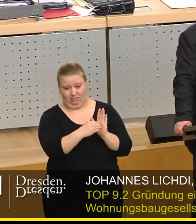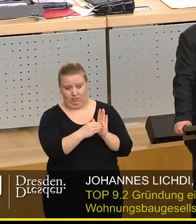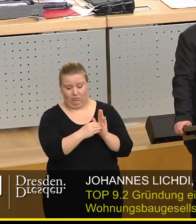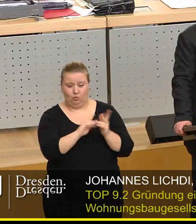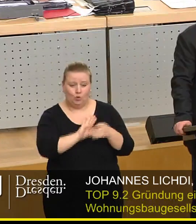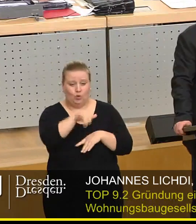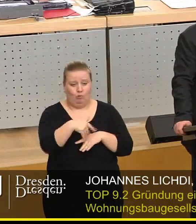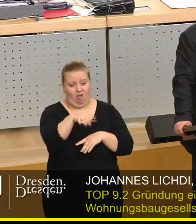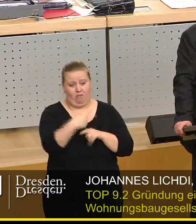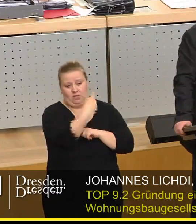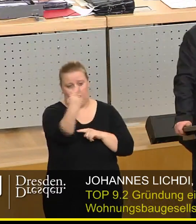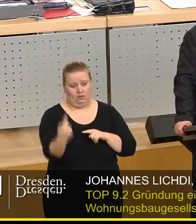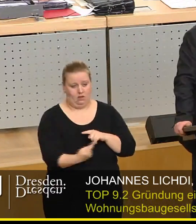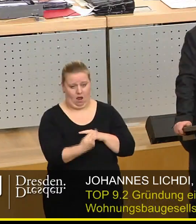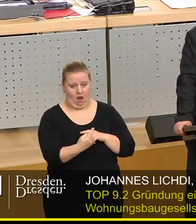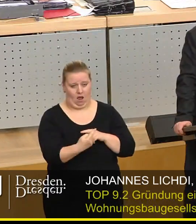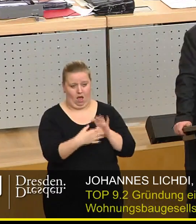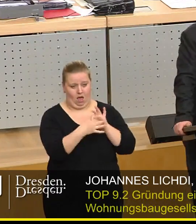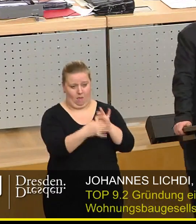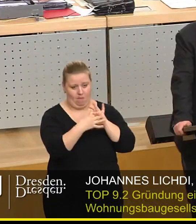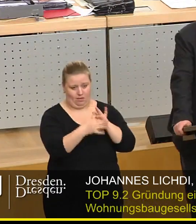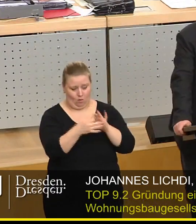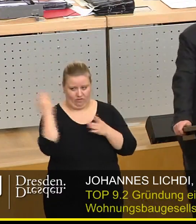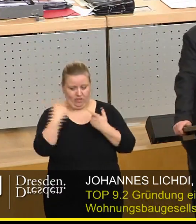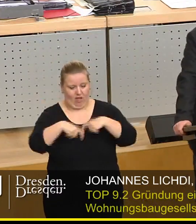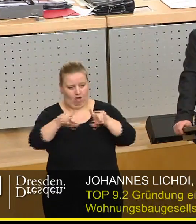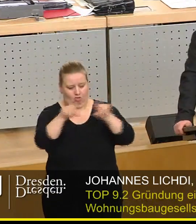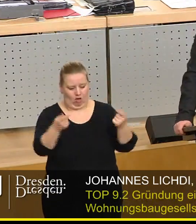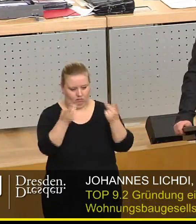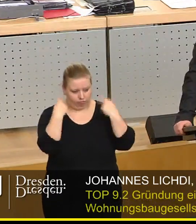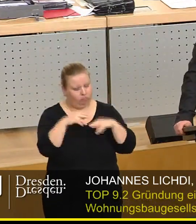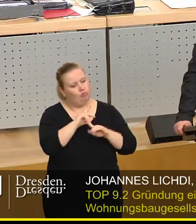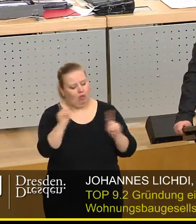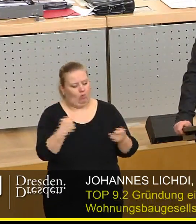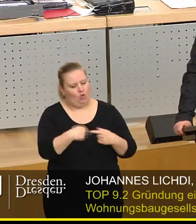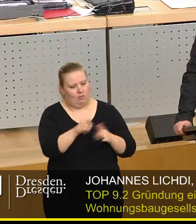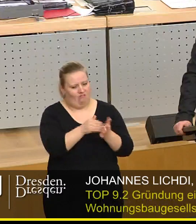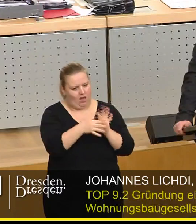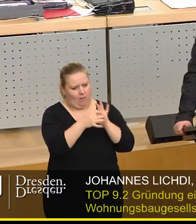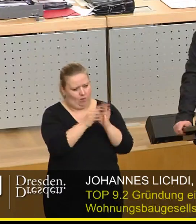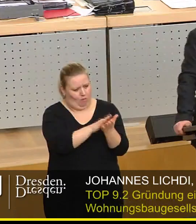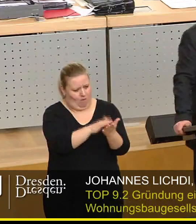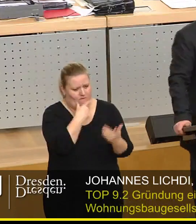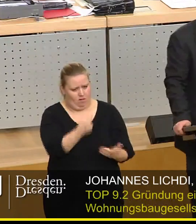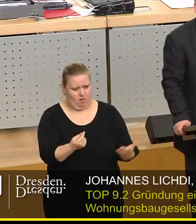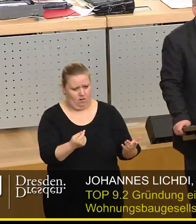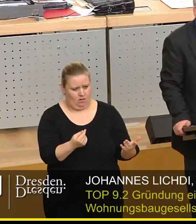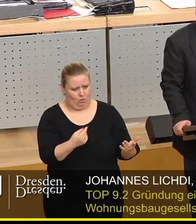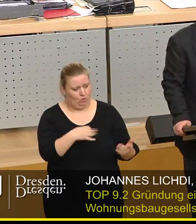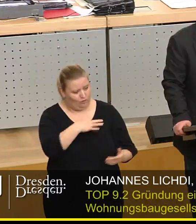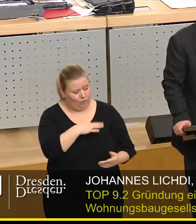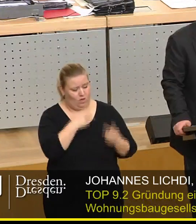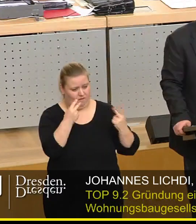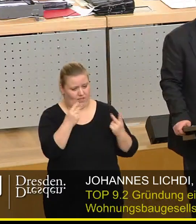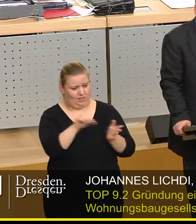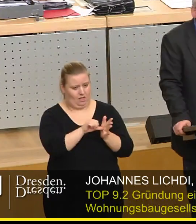dass wir über die 15-jährige Bindung, die der Freistaat uns auferlegt, weiterhin diese Bindung aufrechterhalten wollen. Das ist für